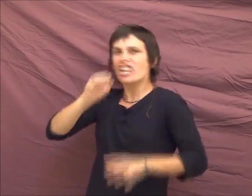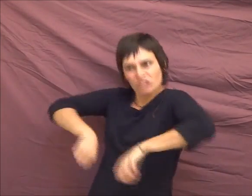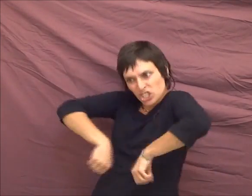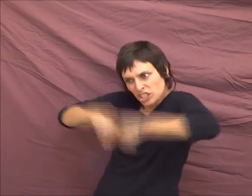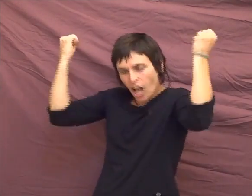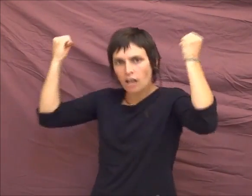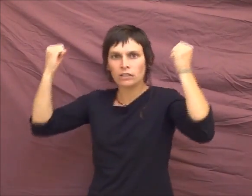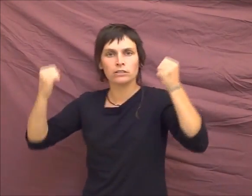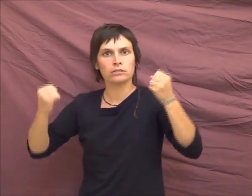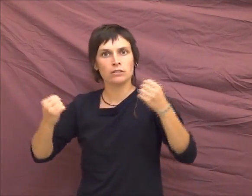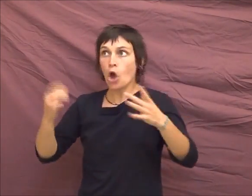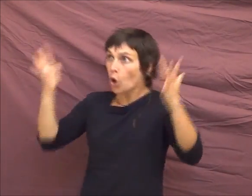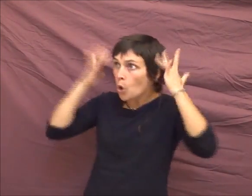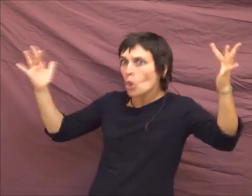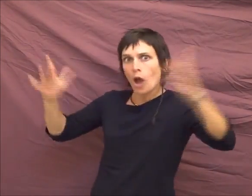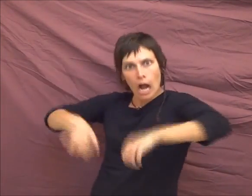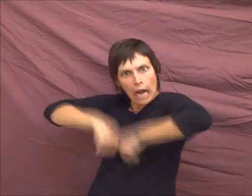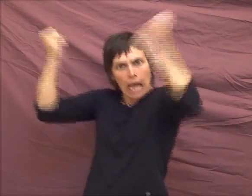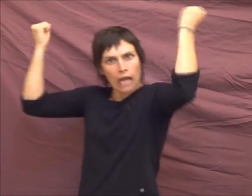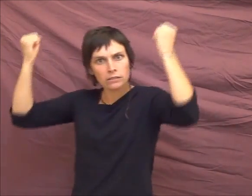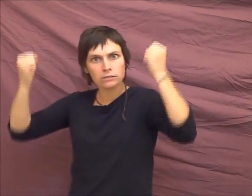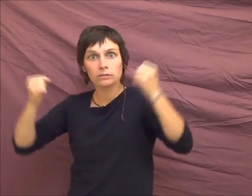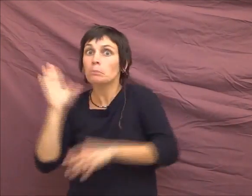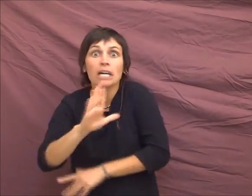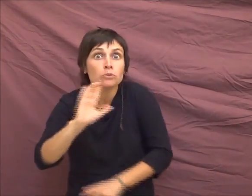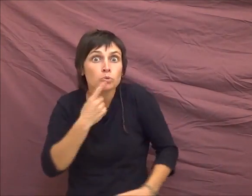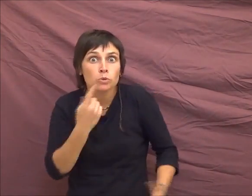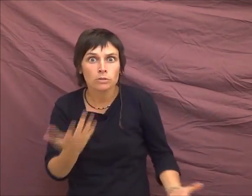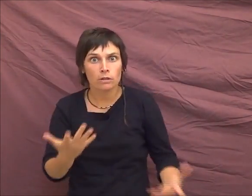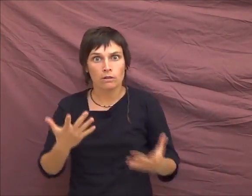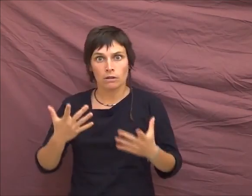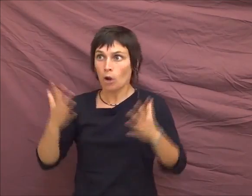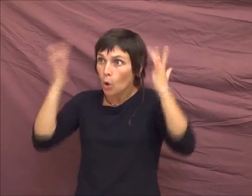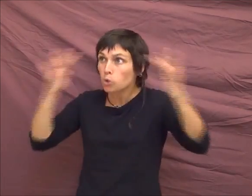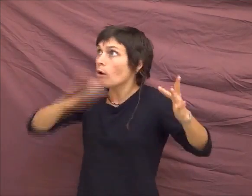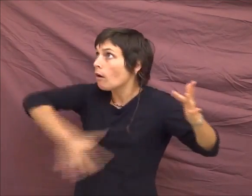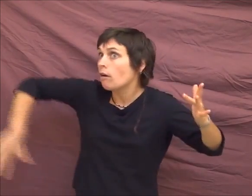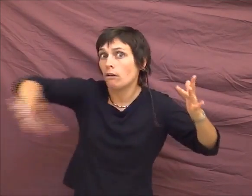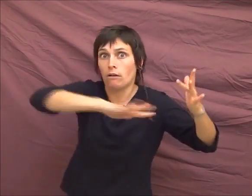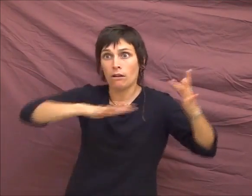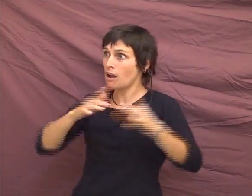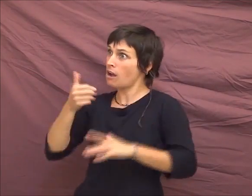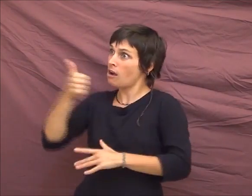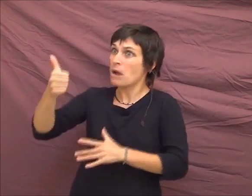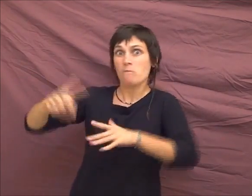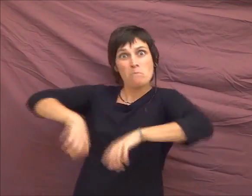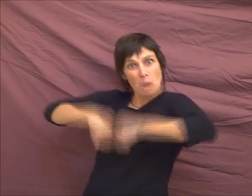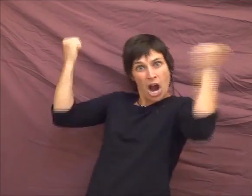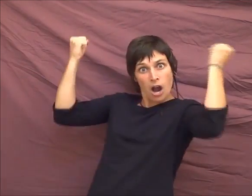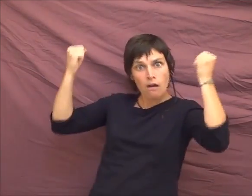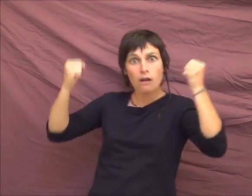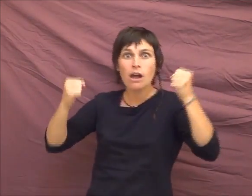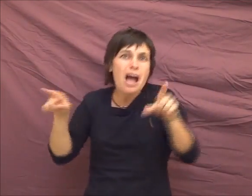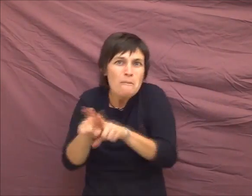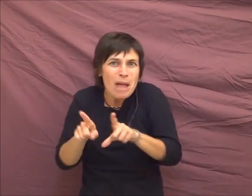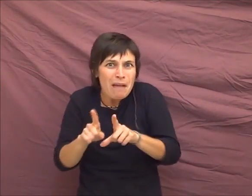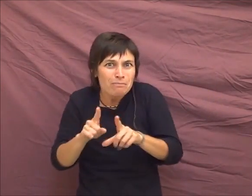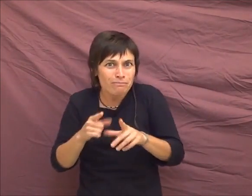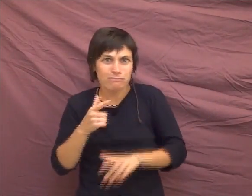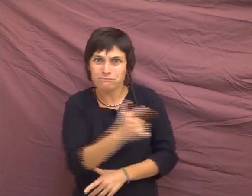t'as cassé ta culture, pour la culture sourde,'as cassé à éradiquer notre culture. On en est au même point, systématiquement, pendant la grossesse, si on voit